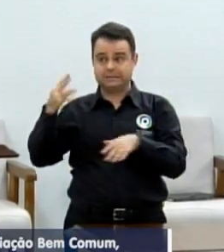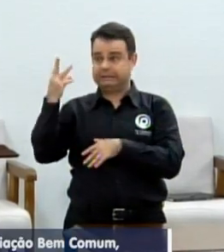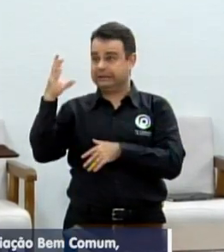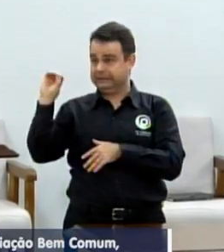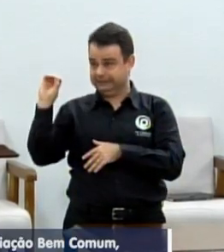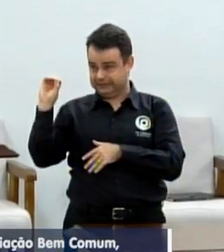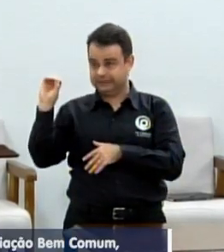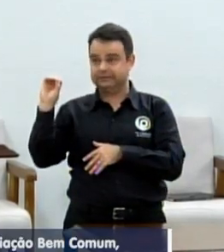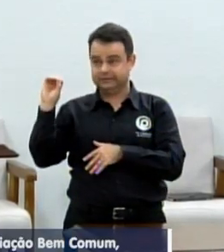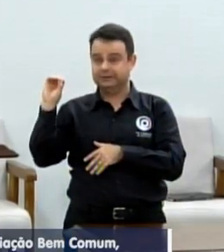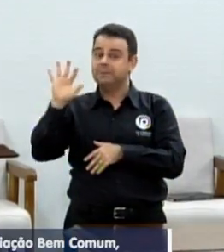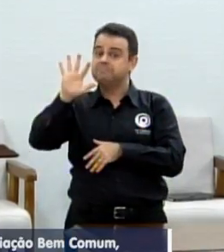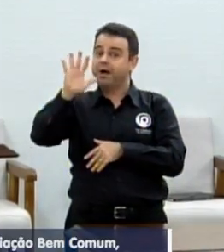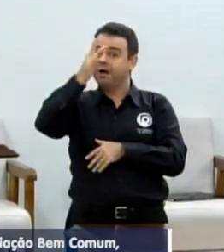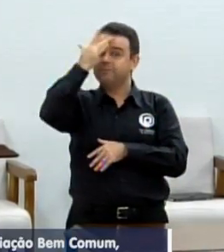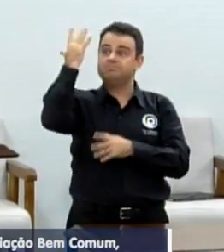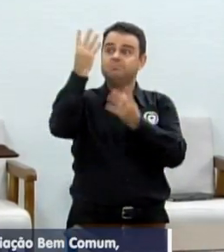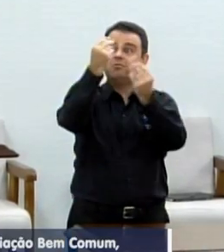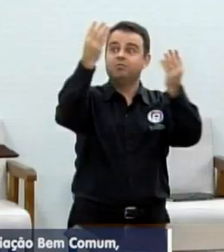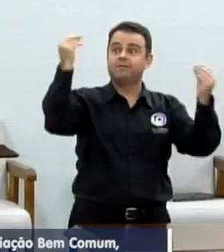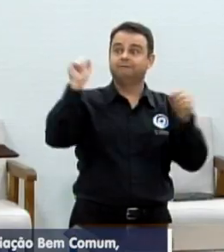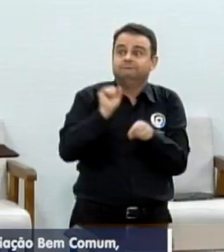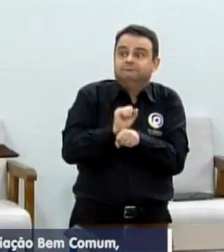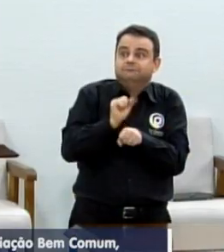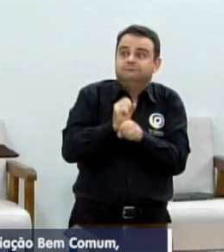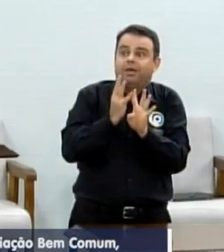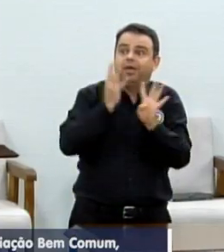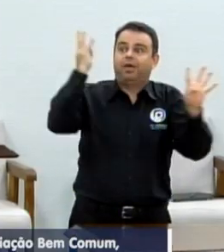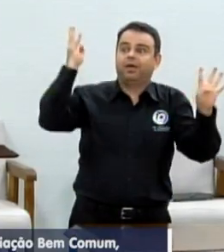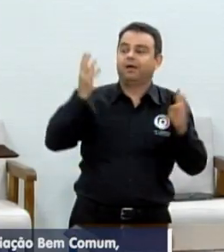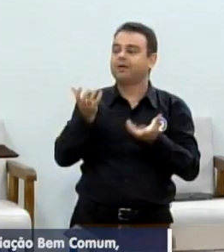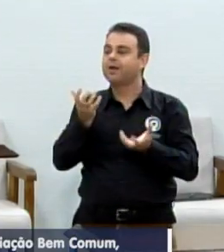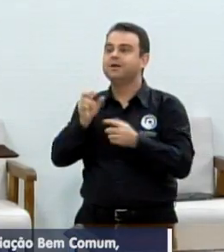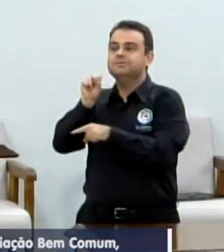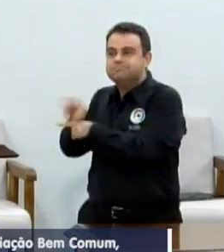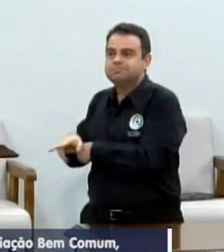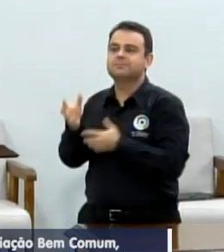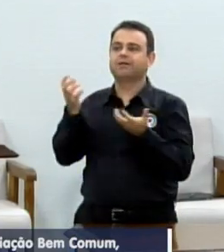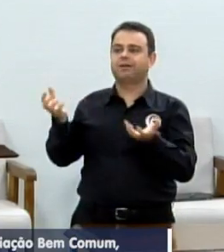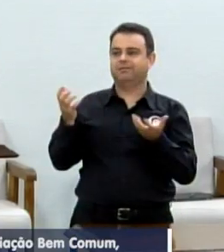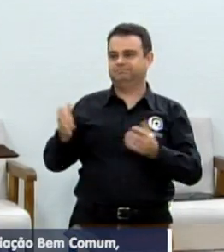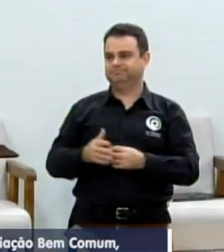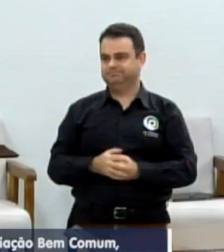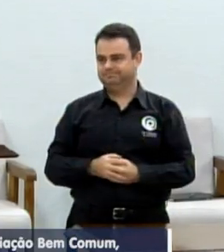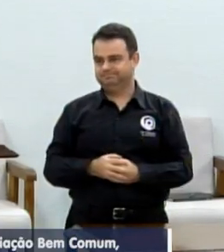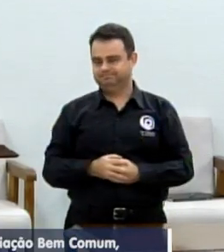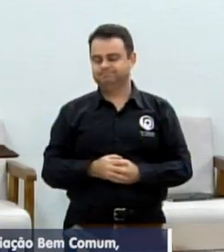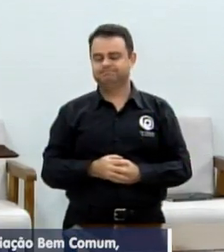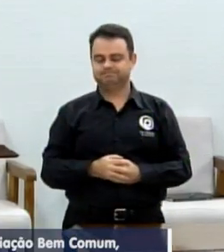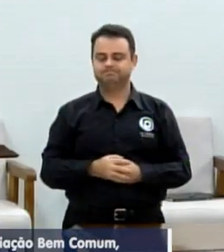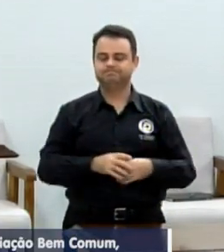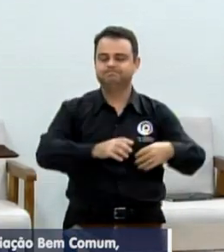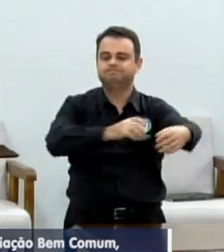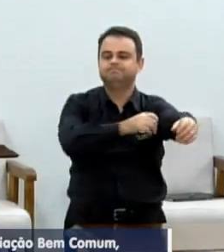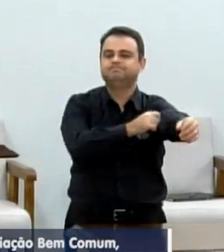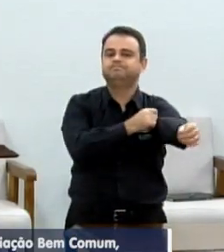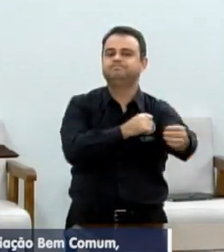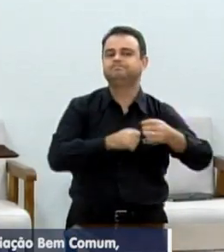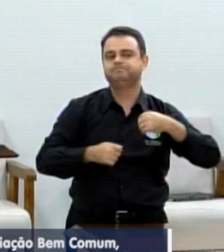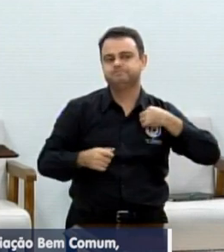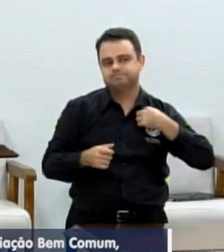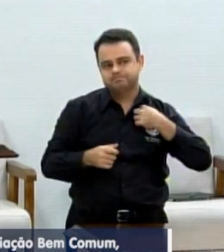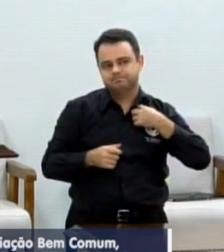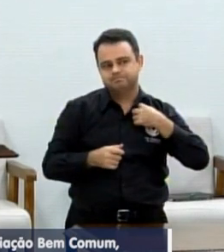espera bem extensa para esse trabalho. E a gente, continuando